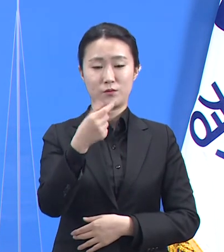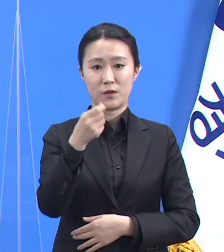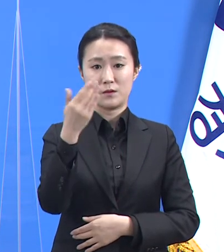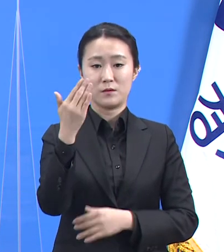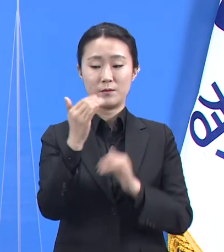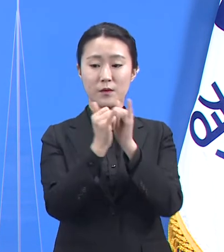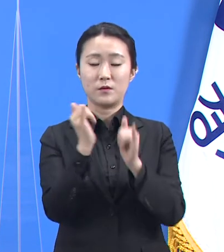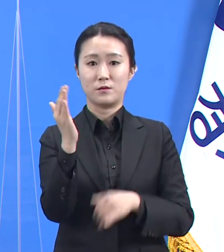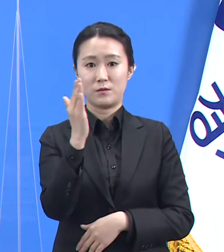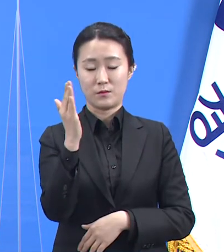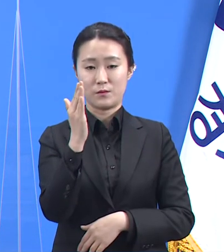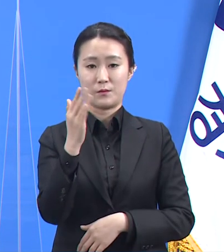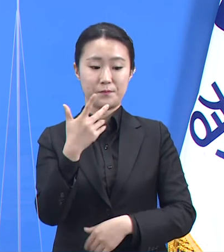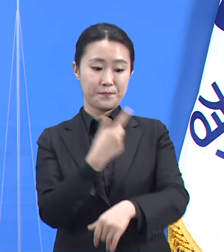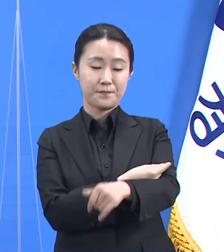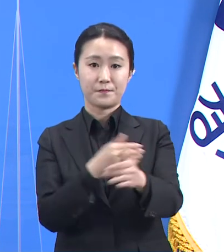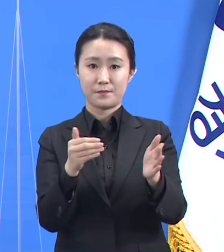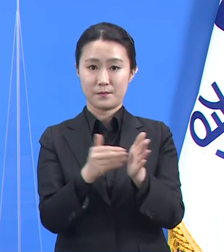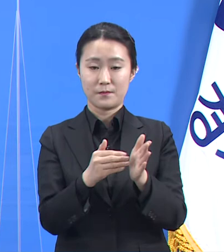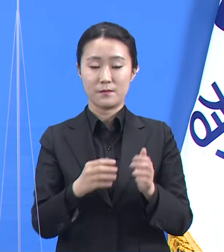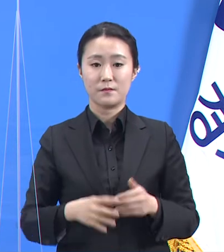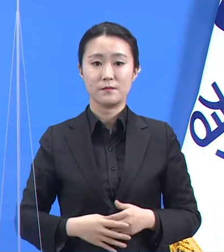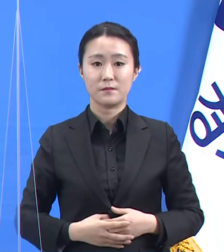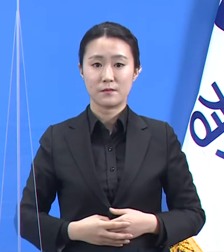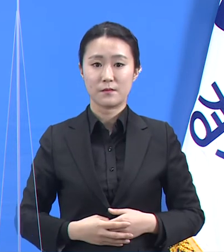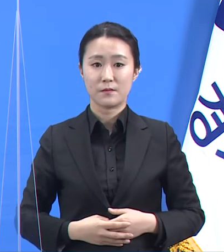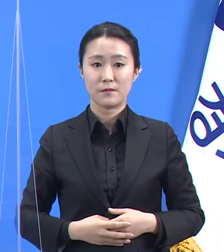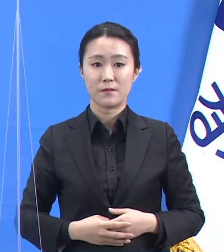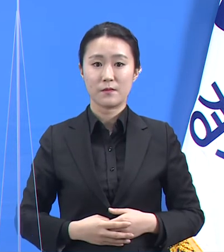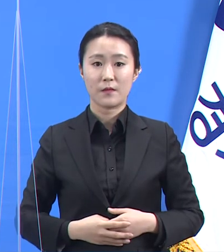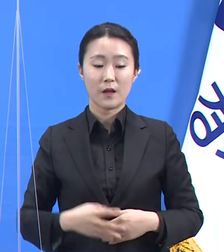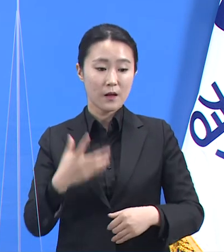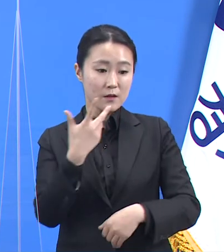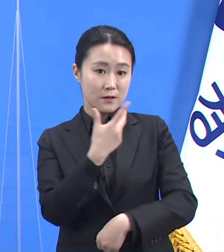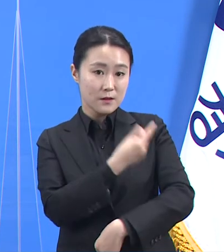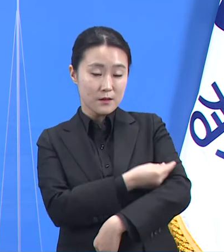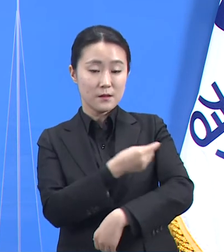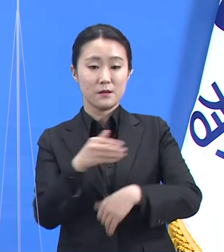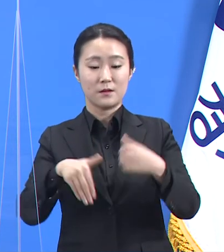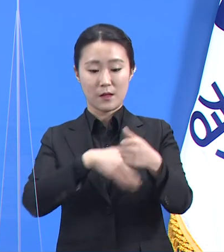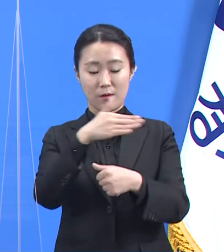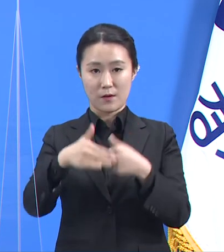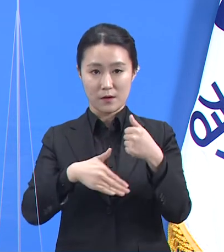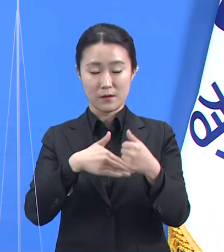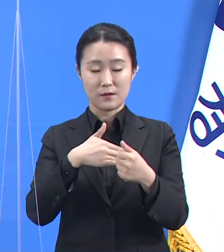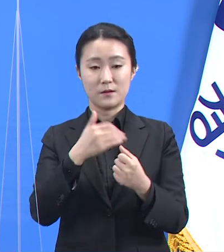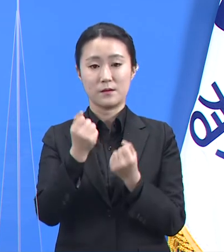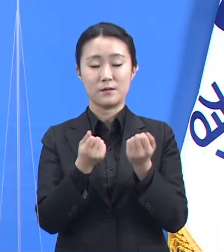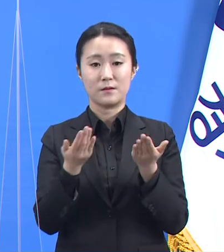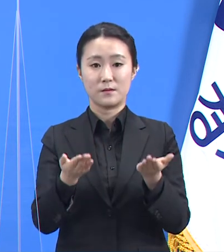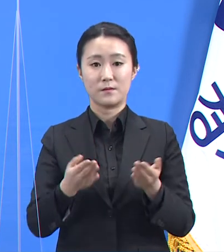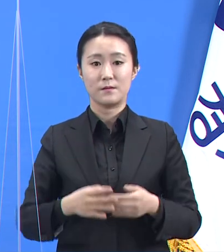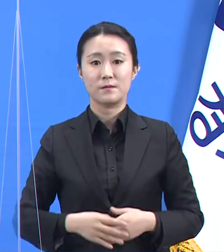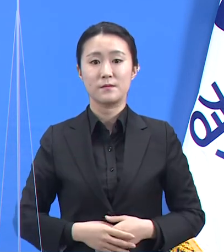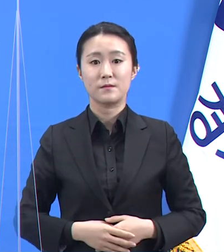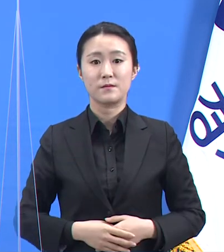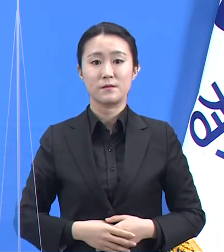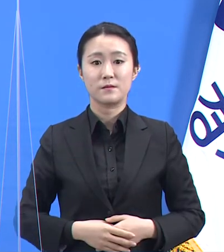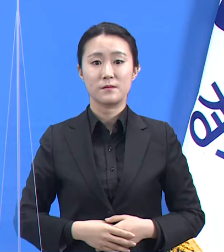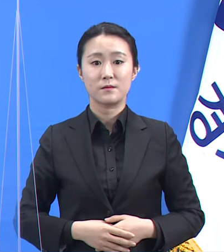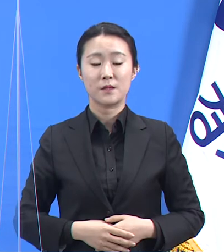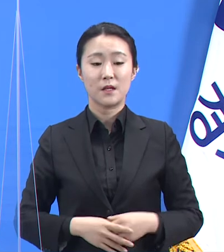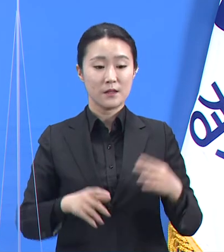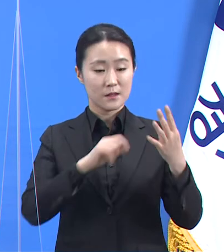경기도 코로나19 백신 예방접종 추진 현황에 대해 말씀드립니다. 오는 4월